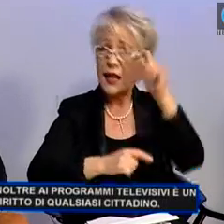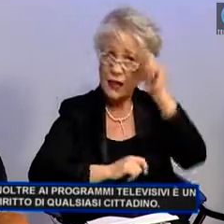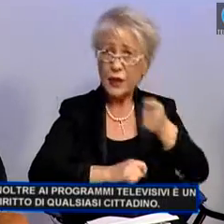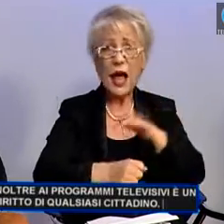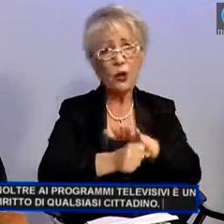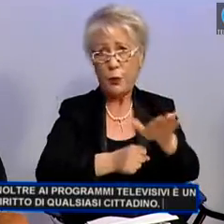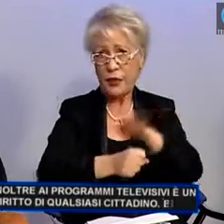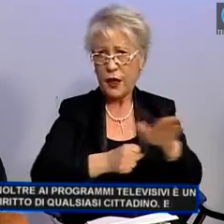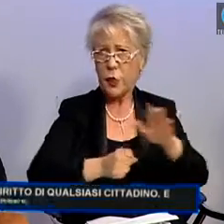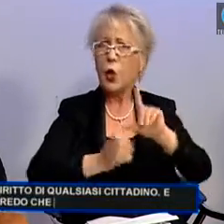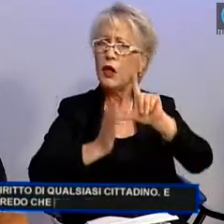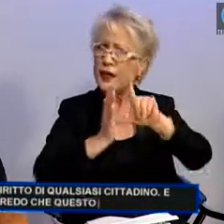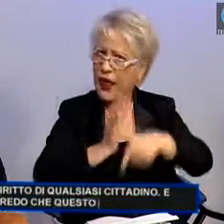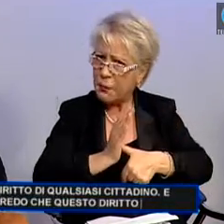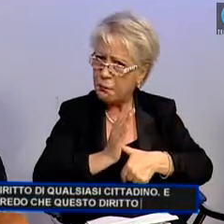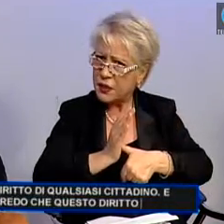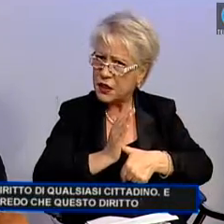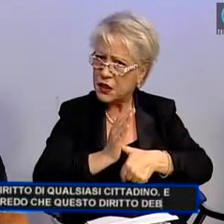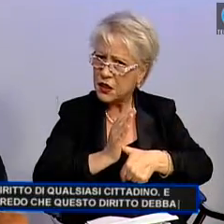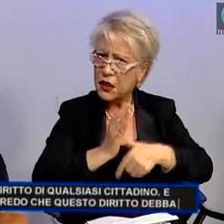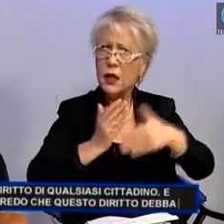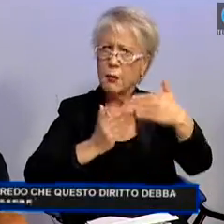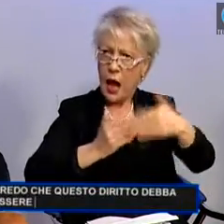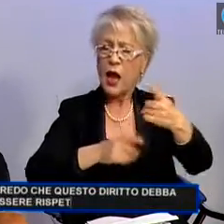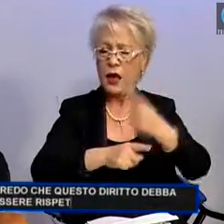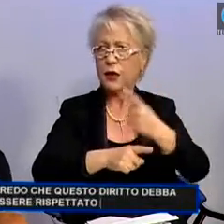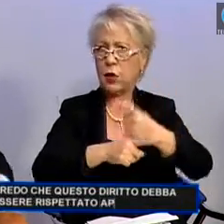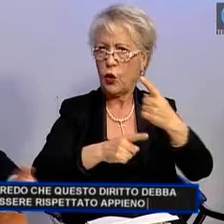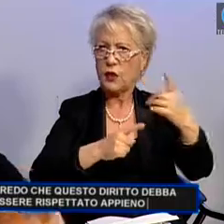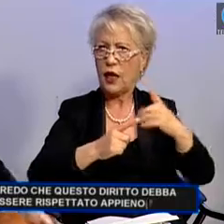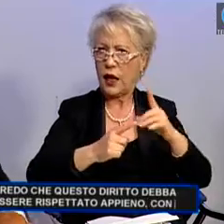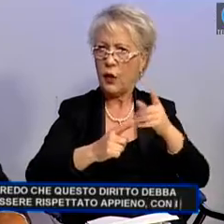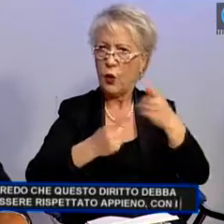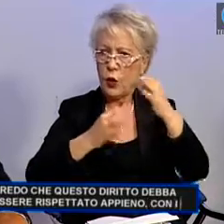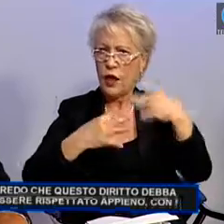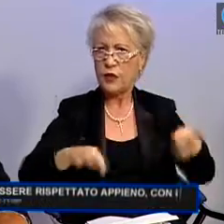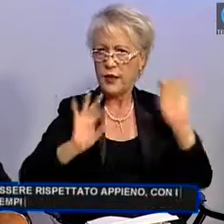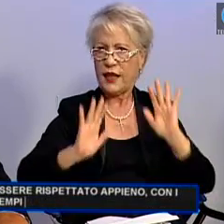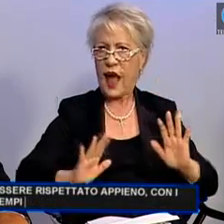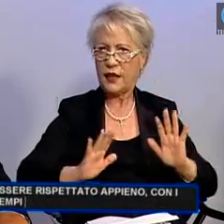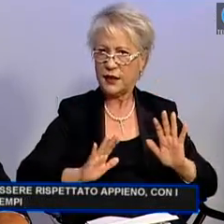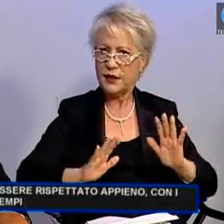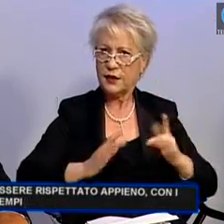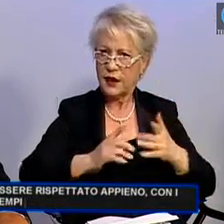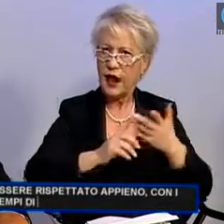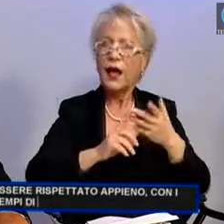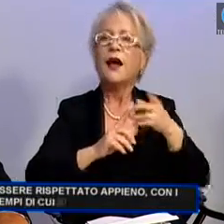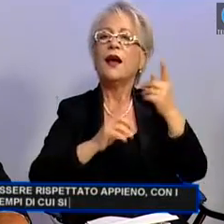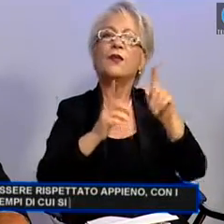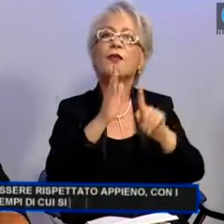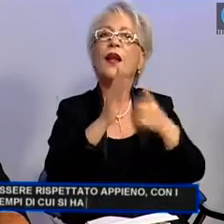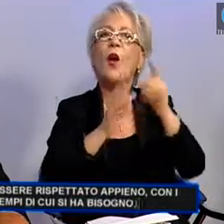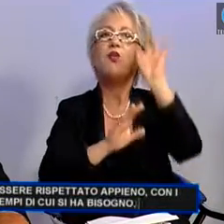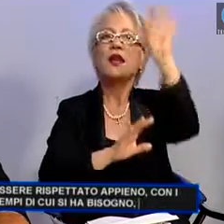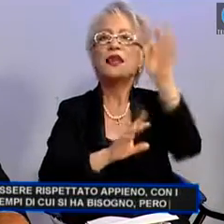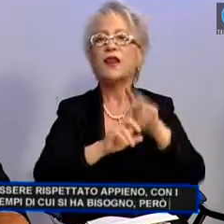E credo che questo diritto debba essere rispettato a pieno, con i tempi di cui si ha bisogno, però